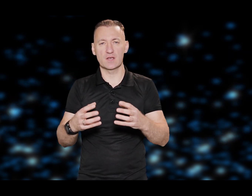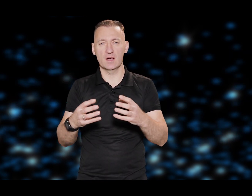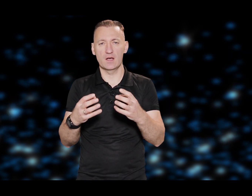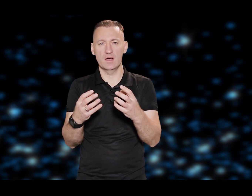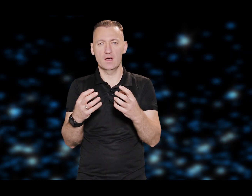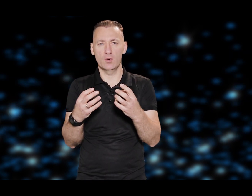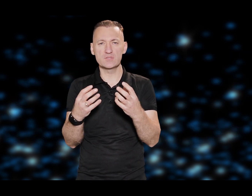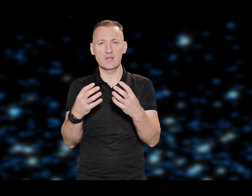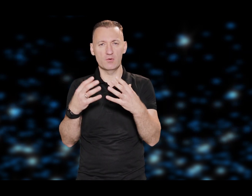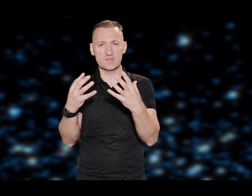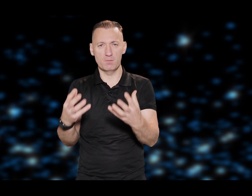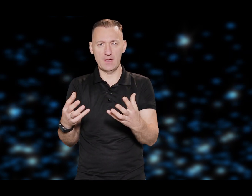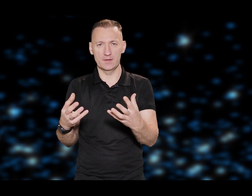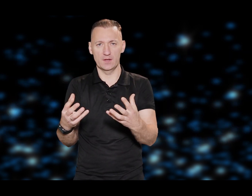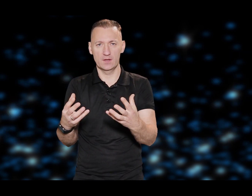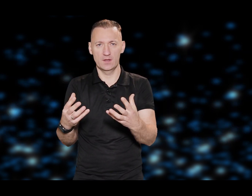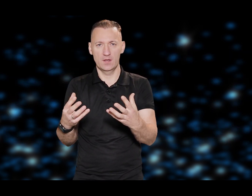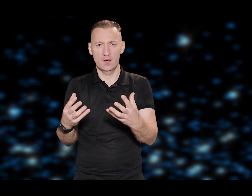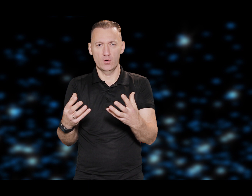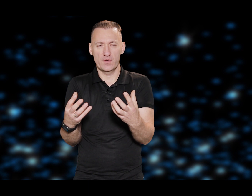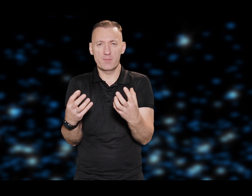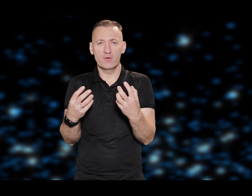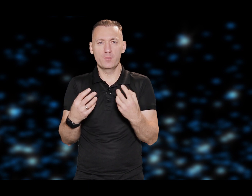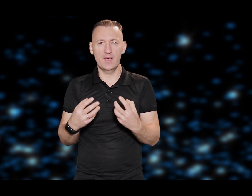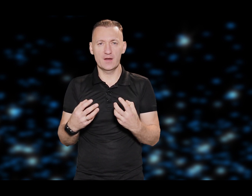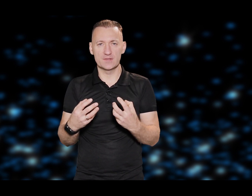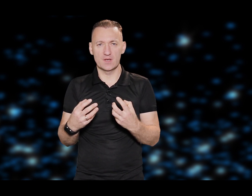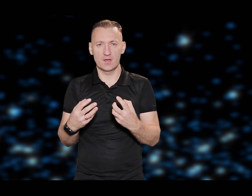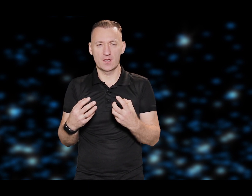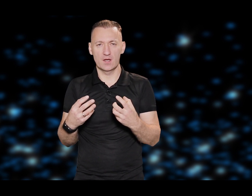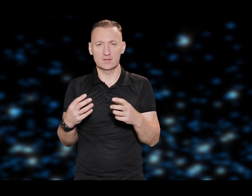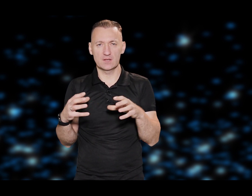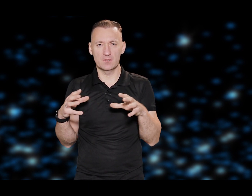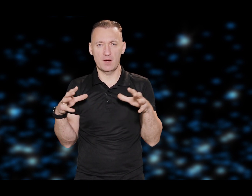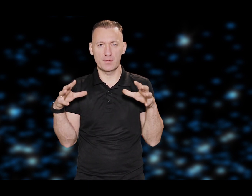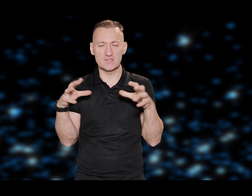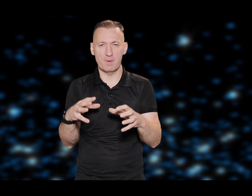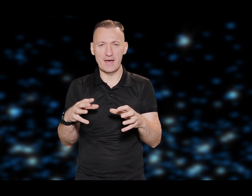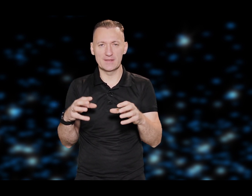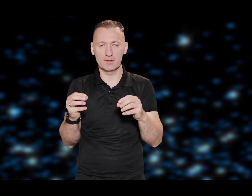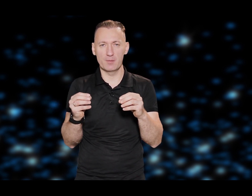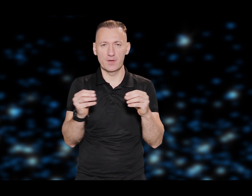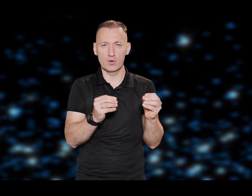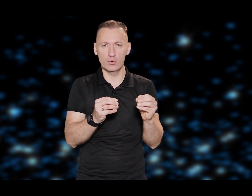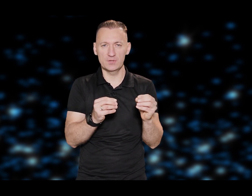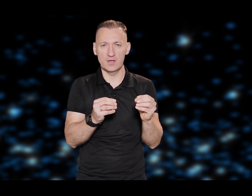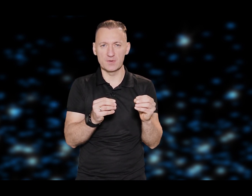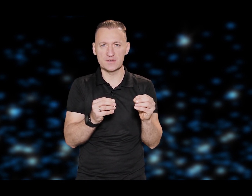saka, ka uzklausi mani. Un viņam jau ir pieredzi, ka tad, kad man bija spaida, kad man bija grūtības,